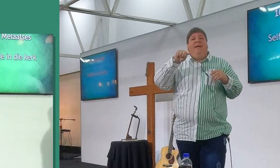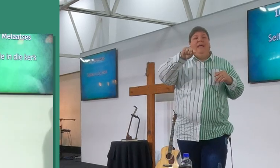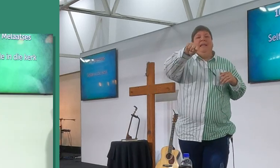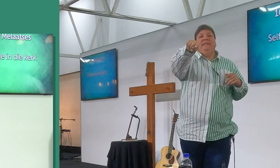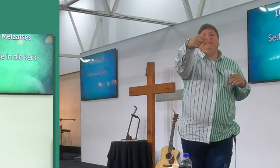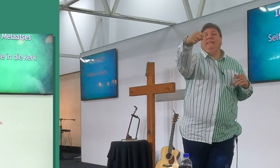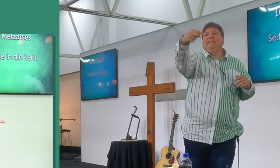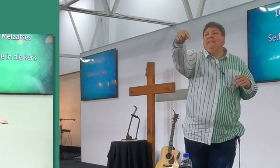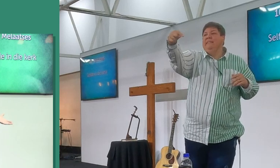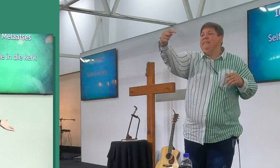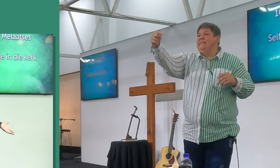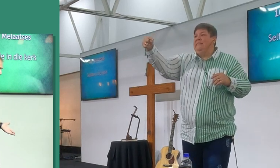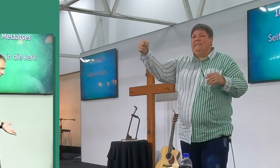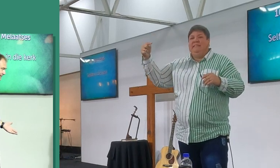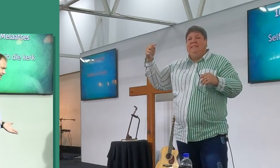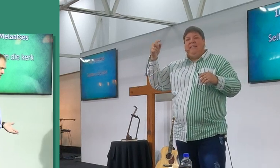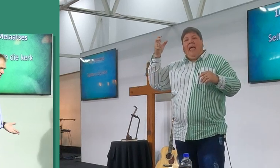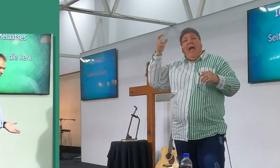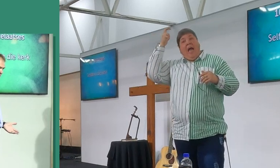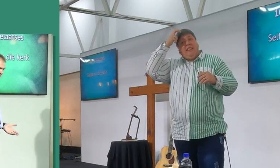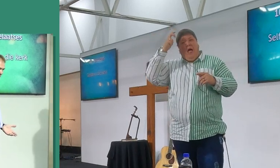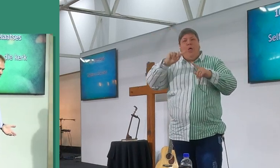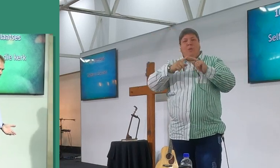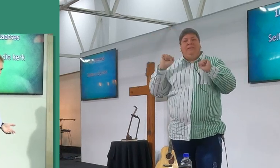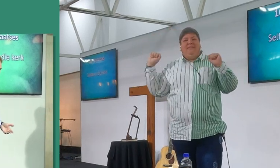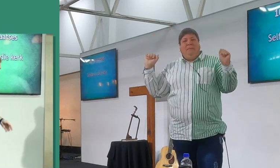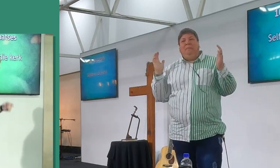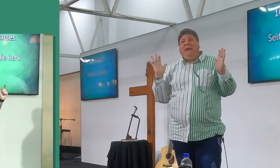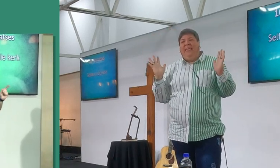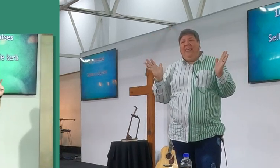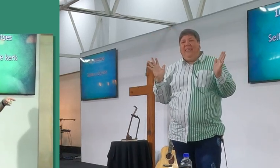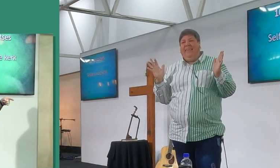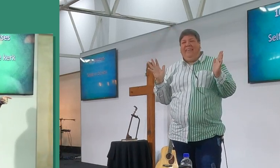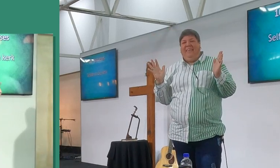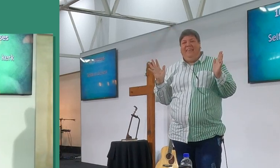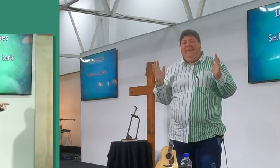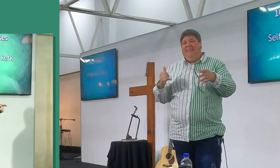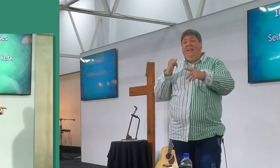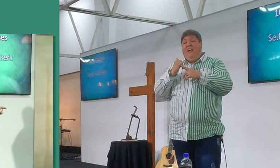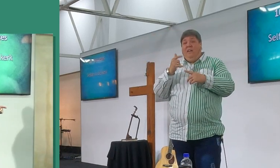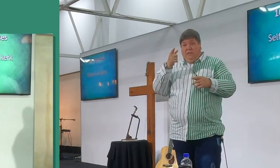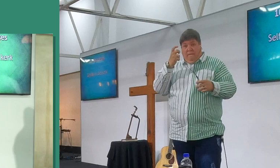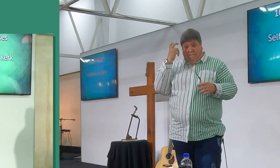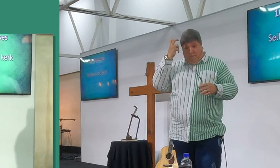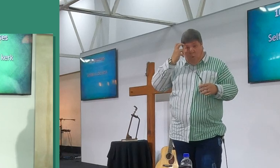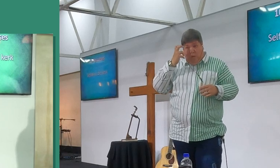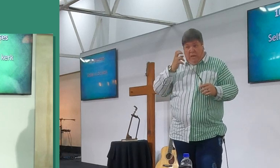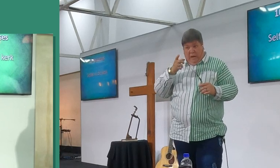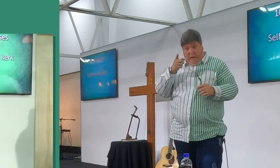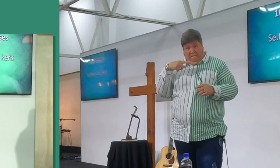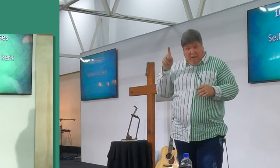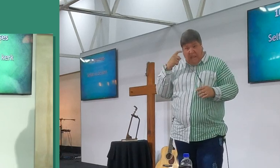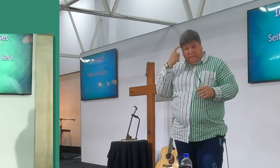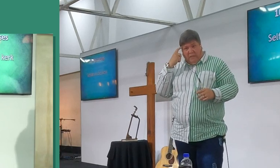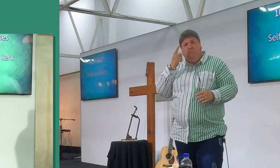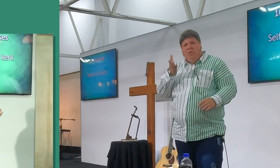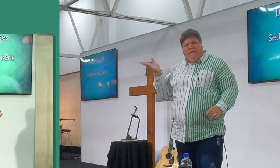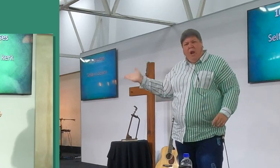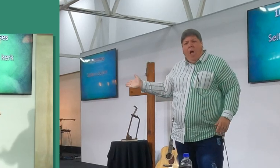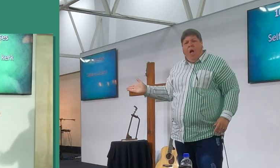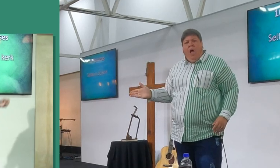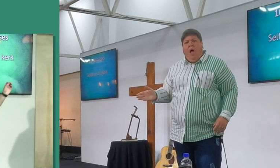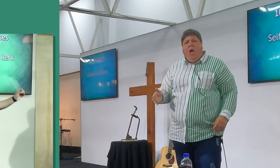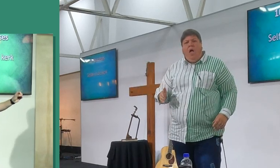julle indenk, hoe moeilik is dit vir my om te preek? So, as jy ooit wonder, of jy my verkeerd verstaan, ek kom verpraat met my na die tijd, oké?